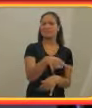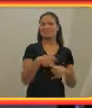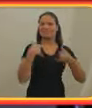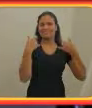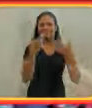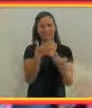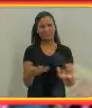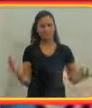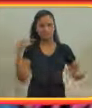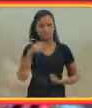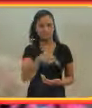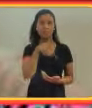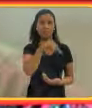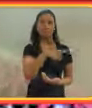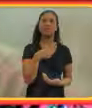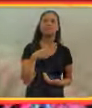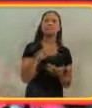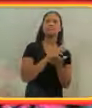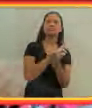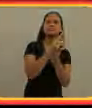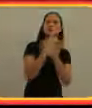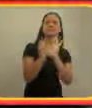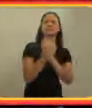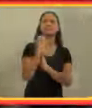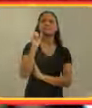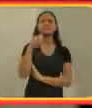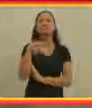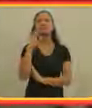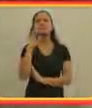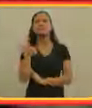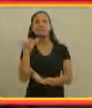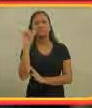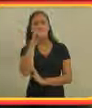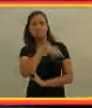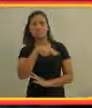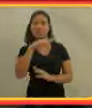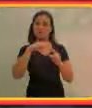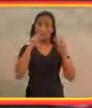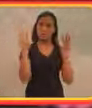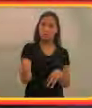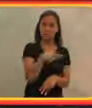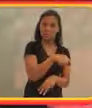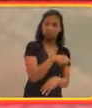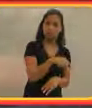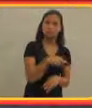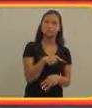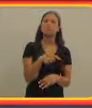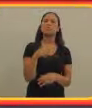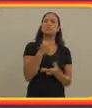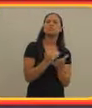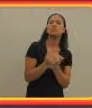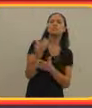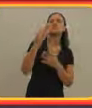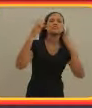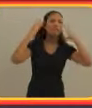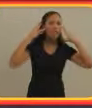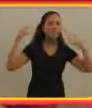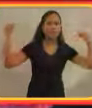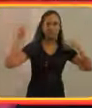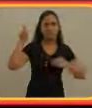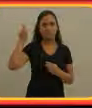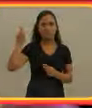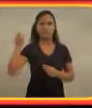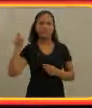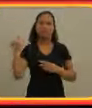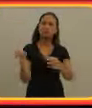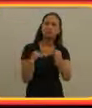evento, que é o evento multissensorial Sensity no MAM, que é um evento que começou na Holanda. A gente desenvolve